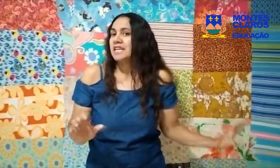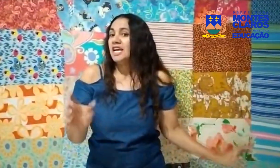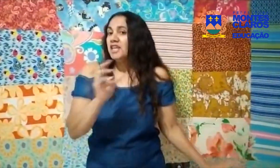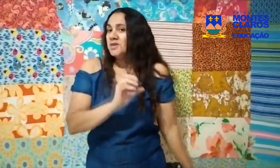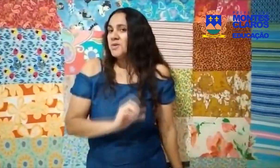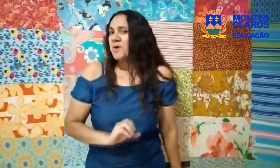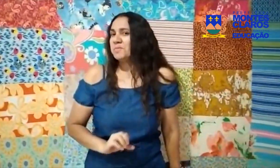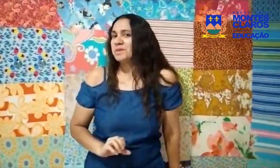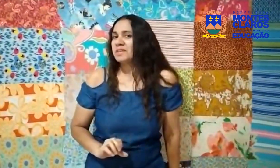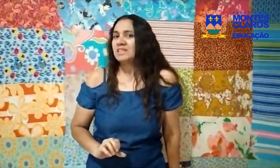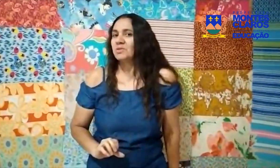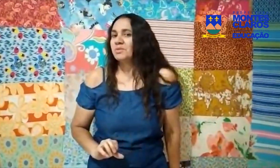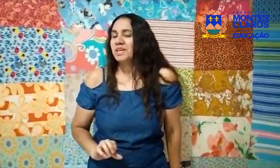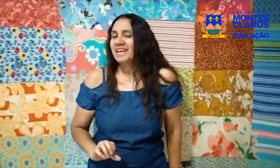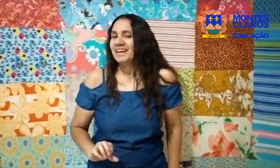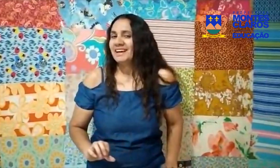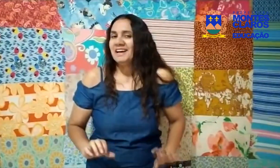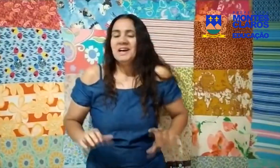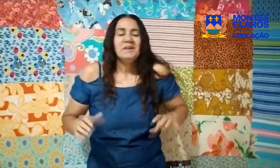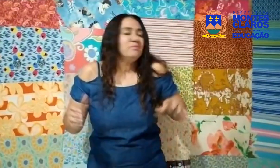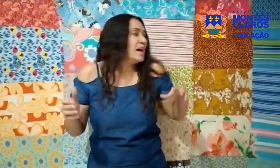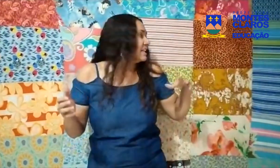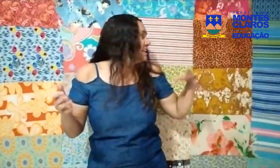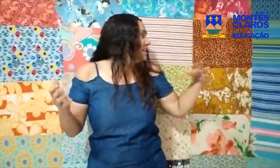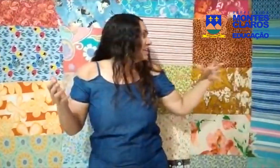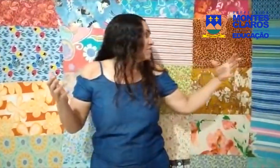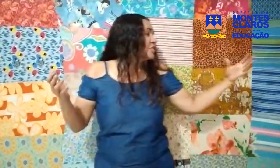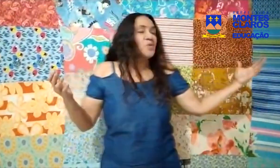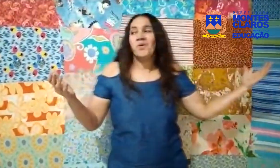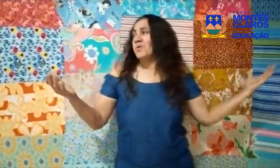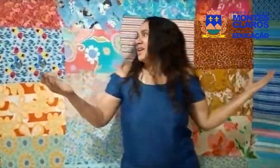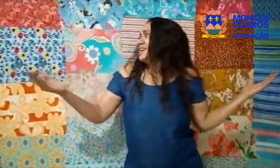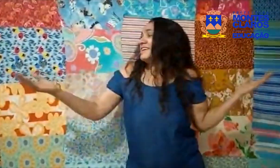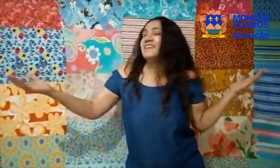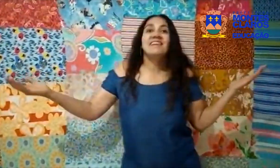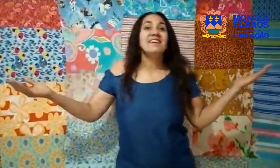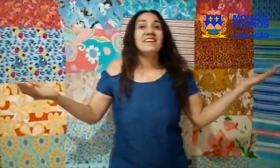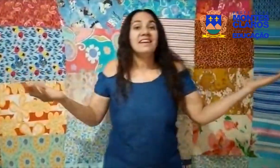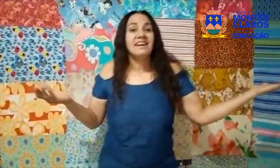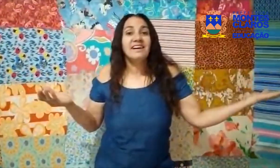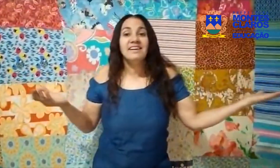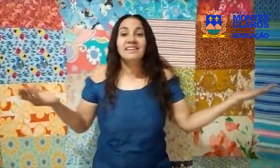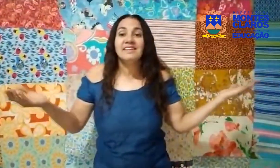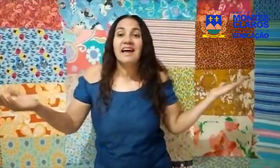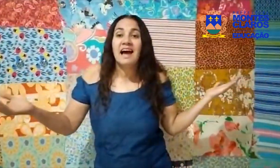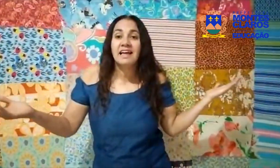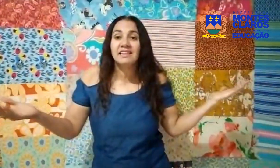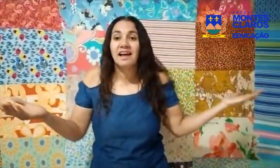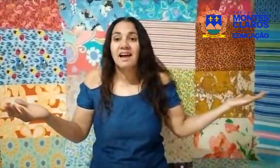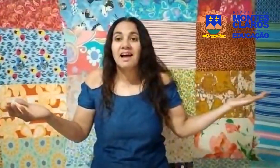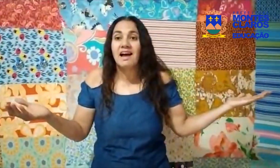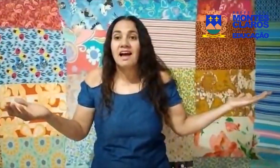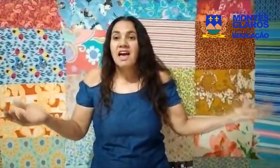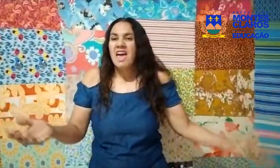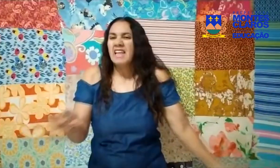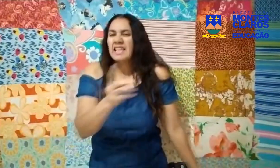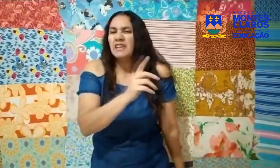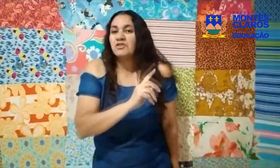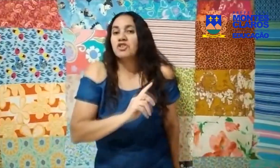e no corpinho da sua boneca? Mariana ficou encantada Retalhos de